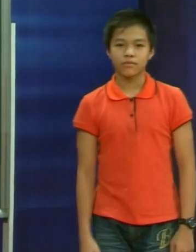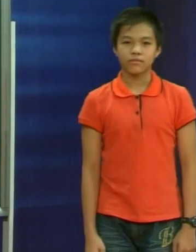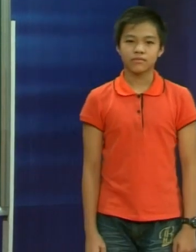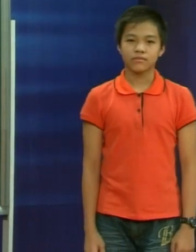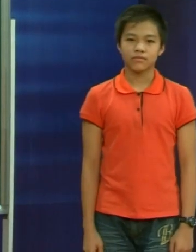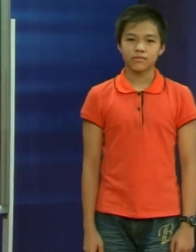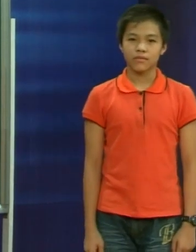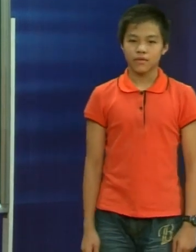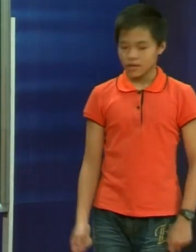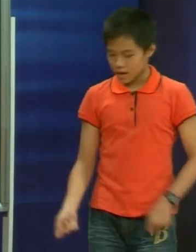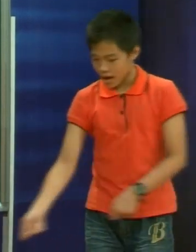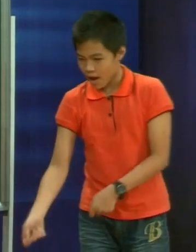Bạn còn giúp bố mẹ lau nhà nữa đấy